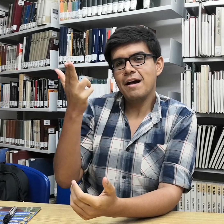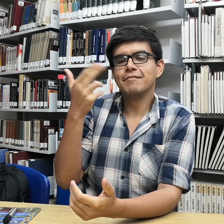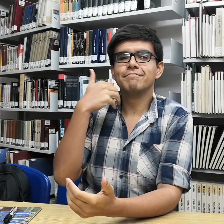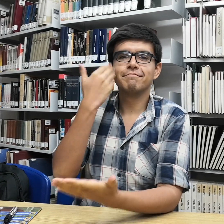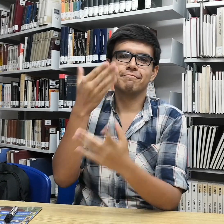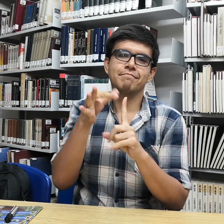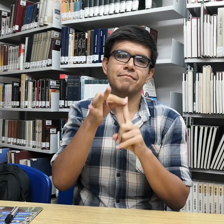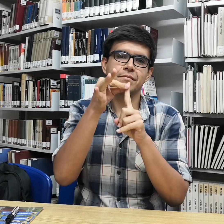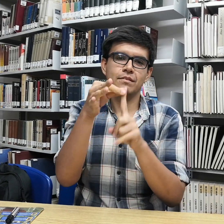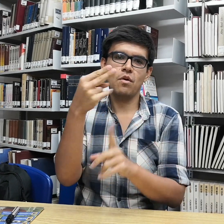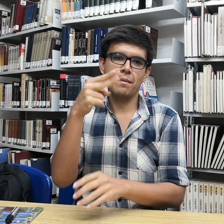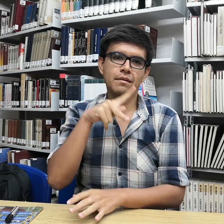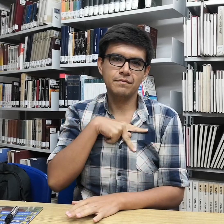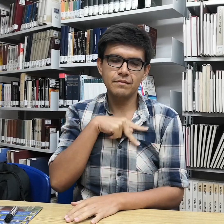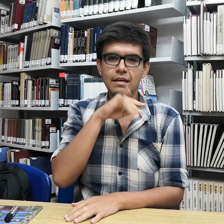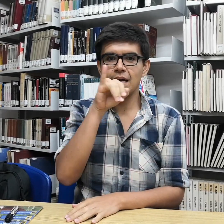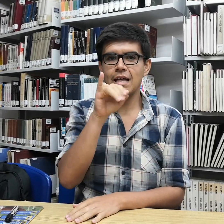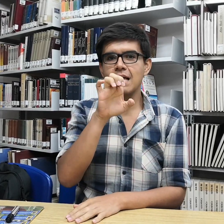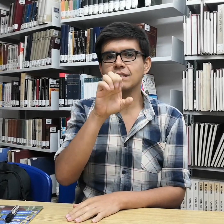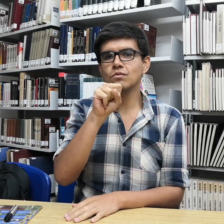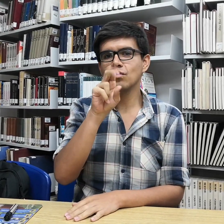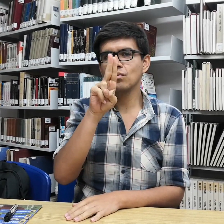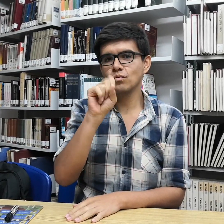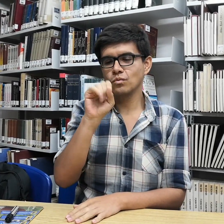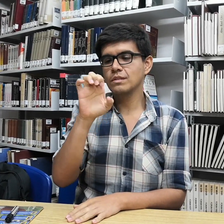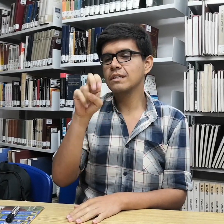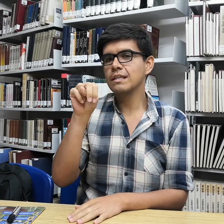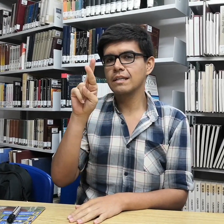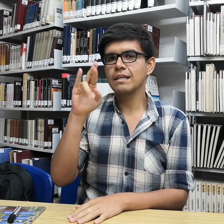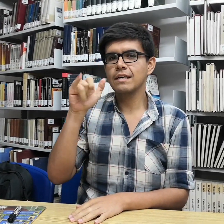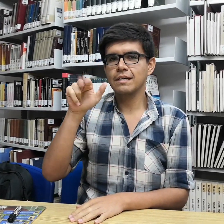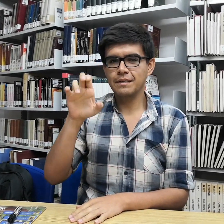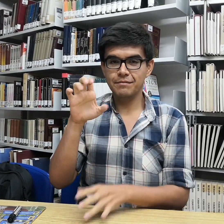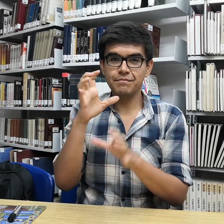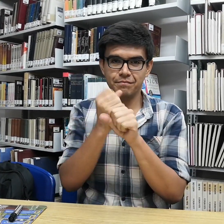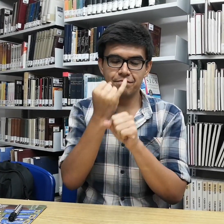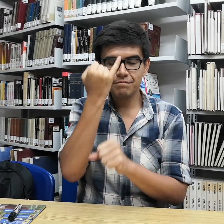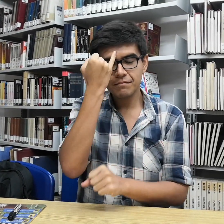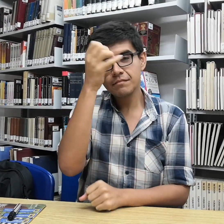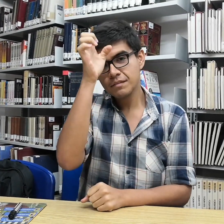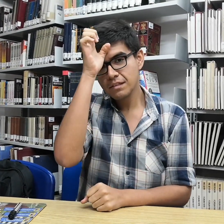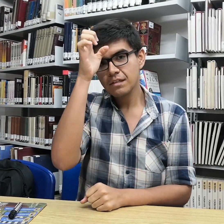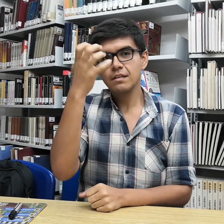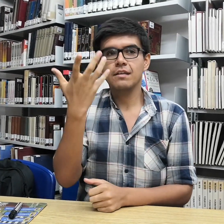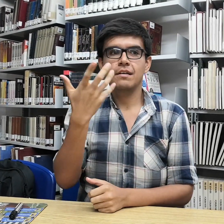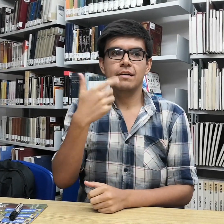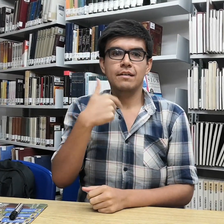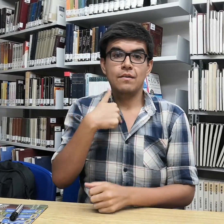Hola, quiero presentar, mi nombre es Jesús Enrique, mi firma es Jesús Enrique.